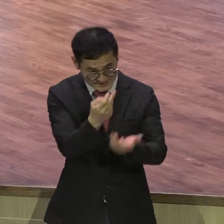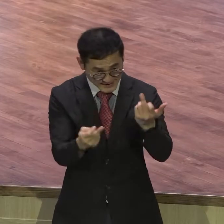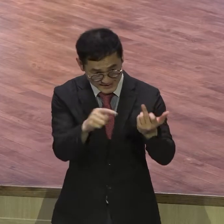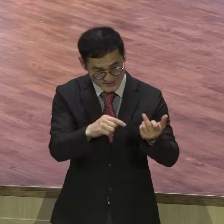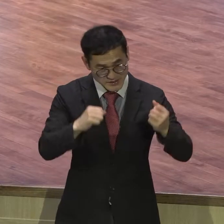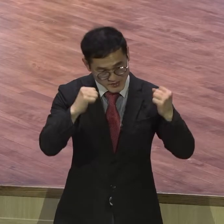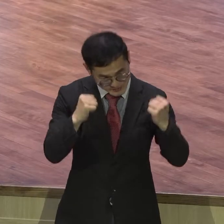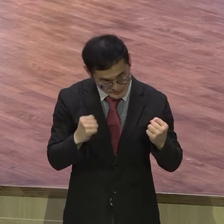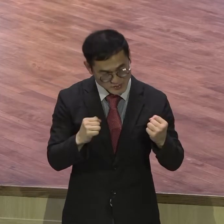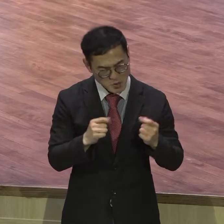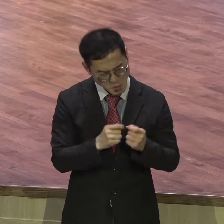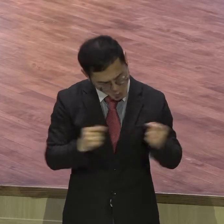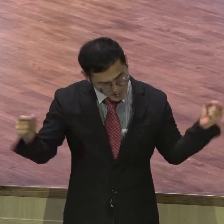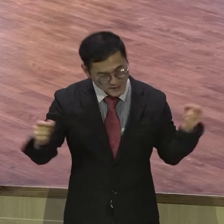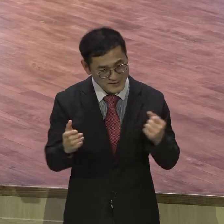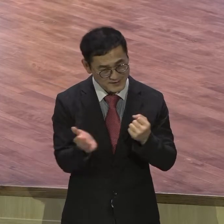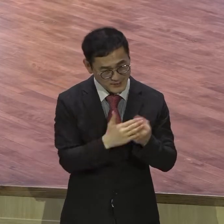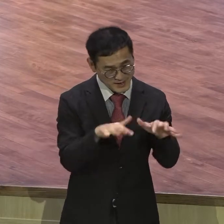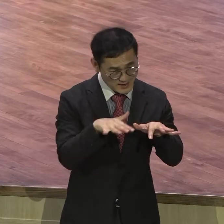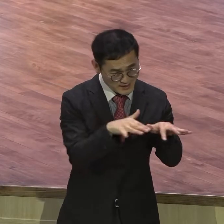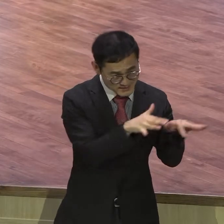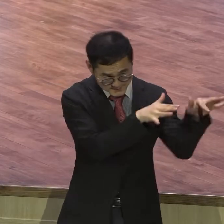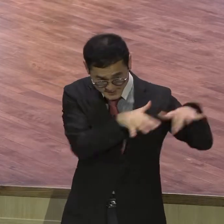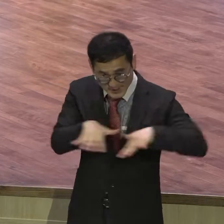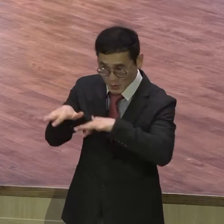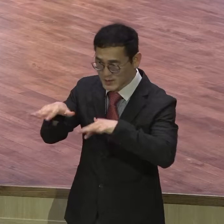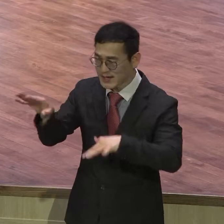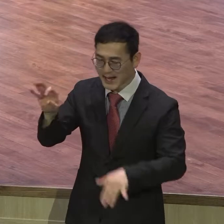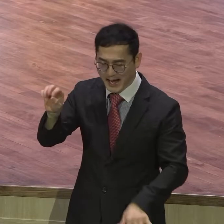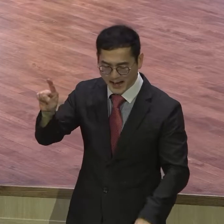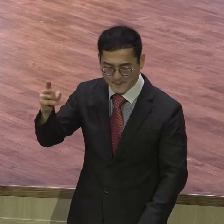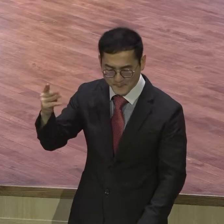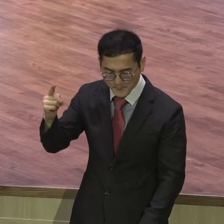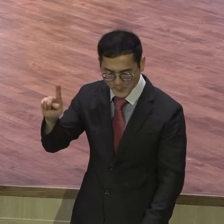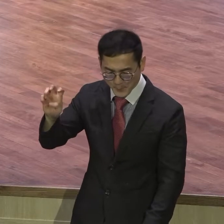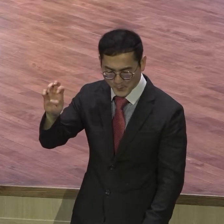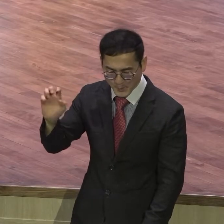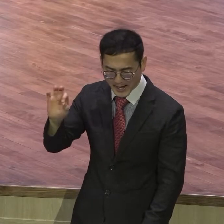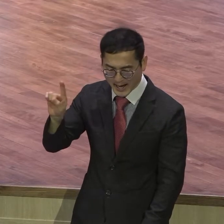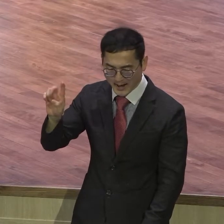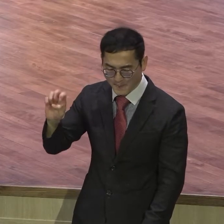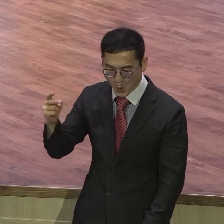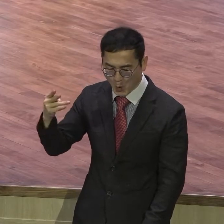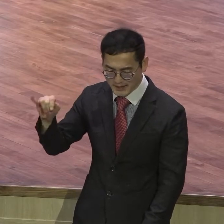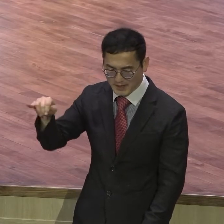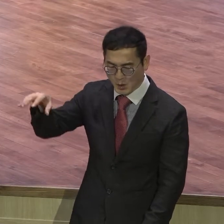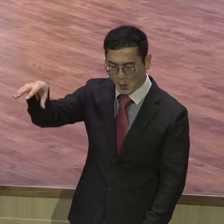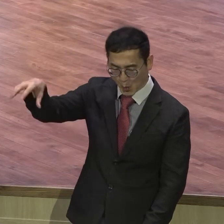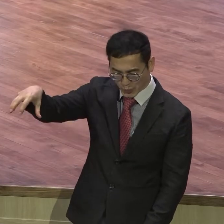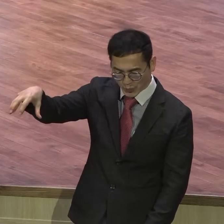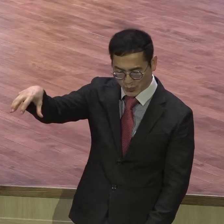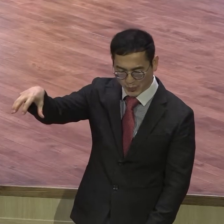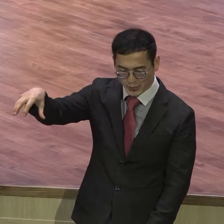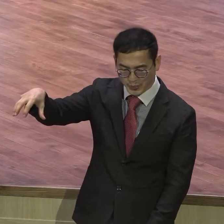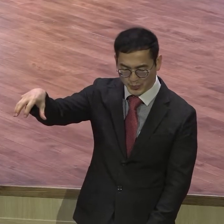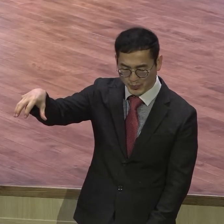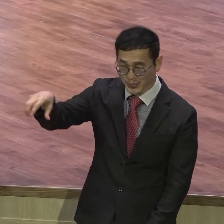돌려 행진하여 아멘이 족속의 산지로 가고 그 근방 곳곳으로 가고 아라바와 산지와 평지와 내겹과